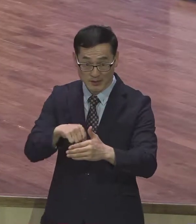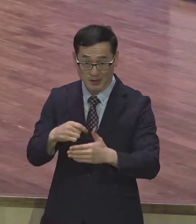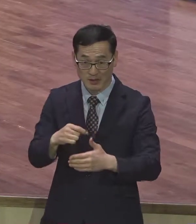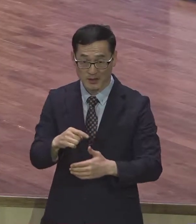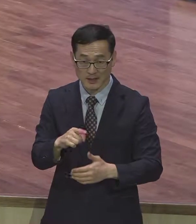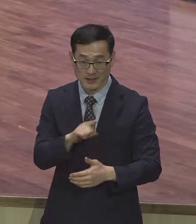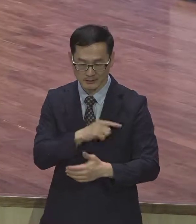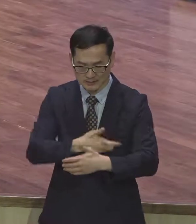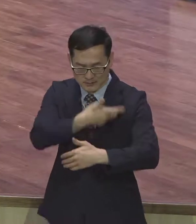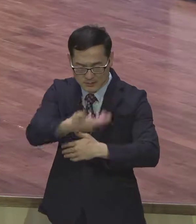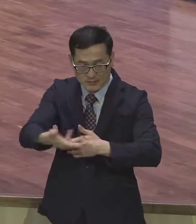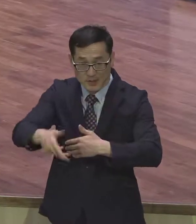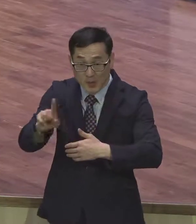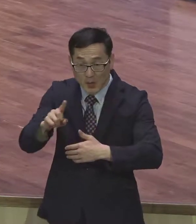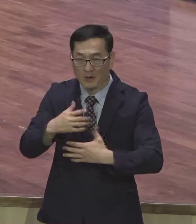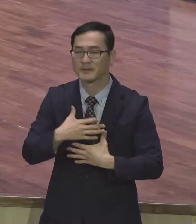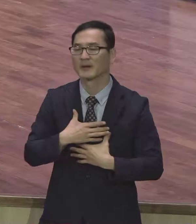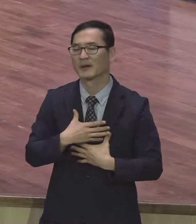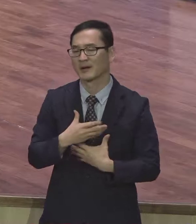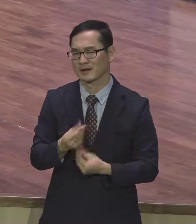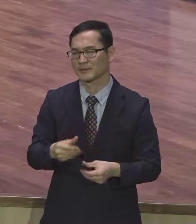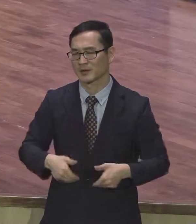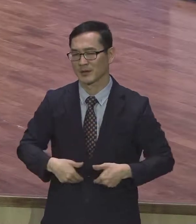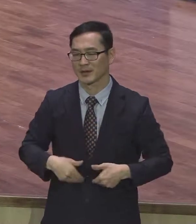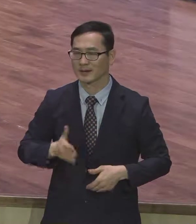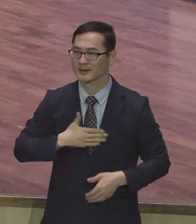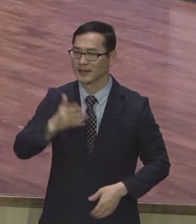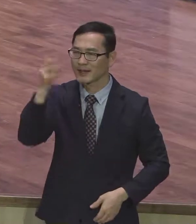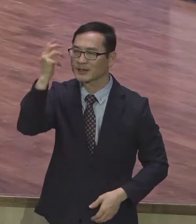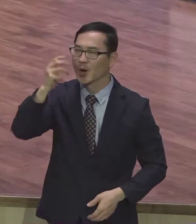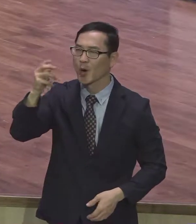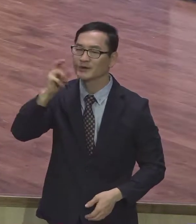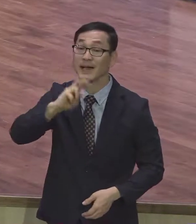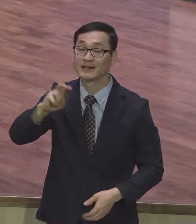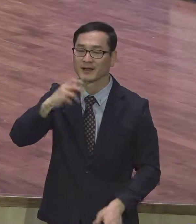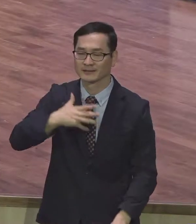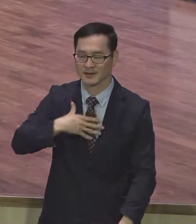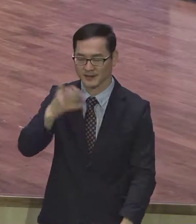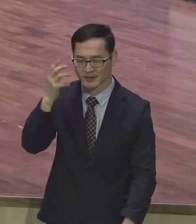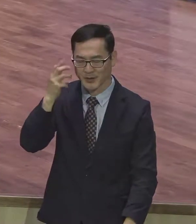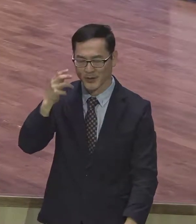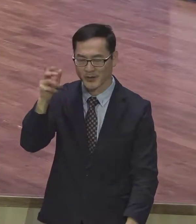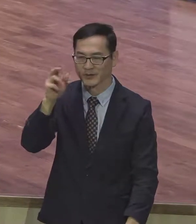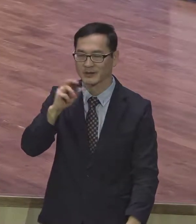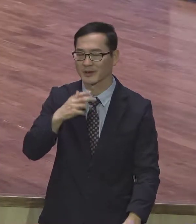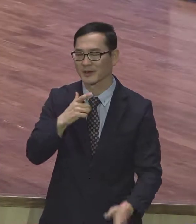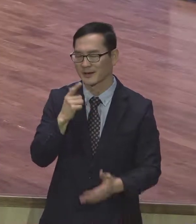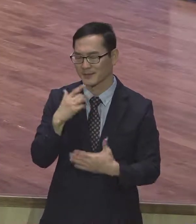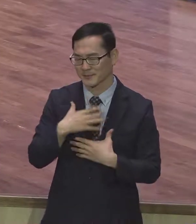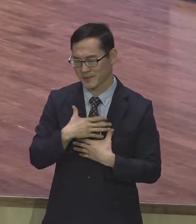평안에 내 영혼 내